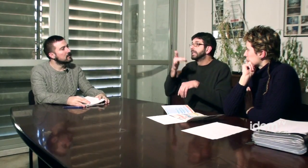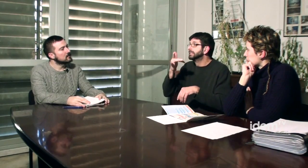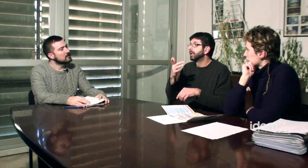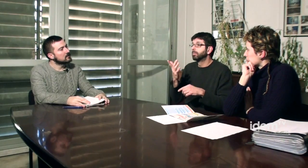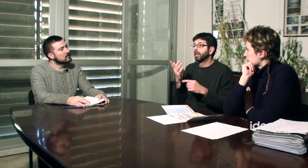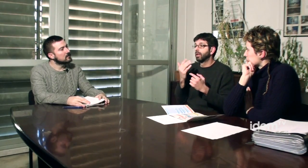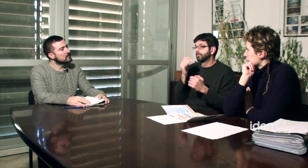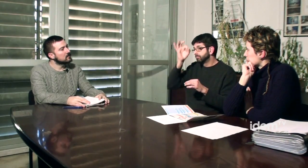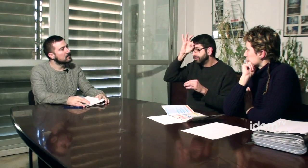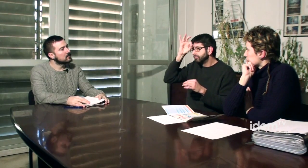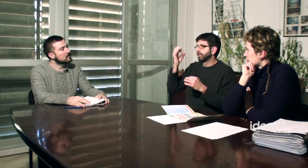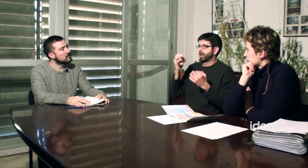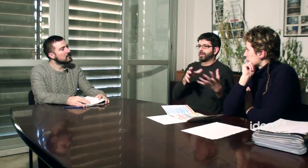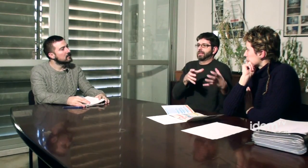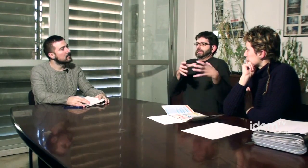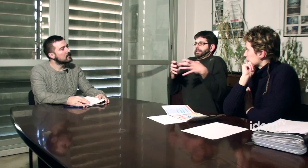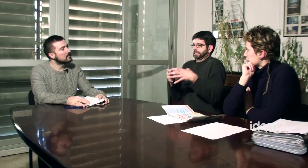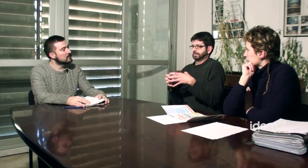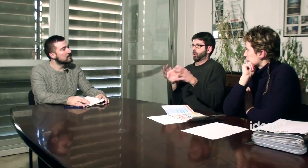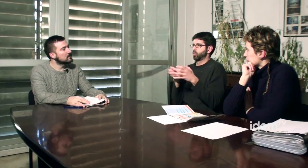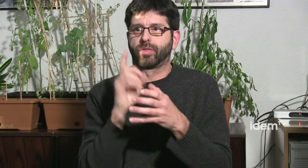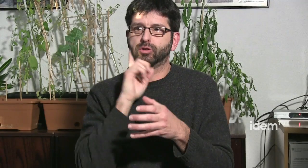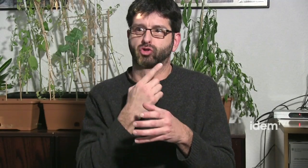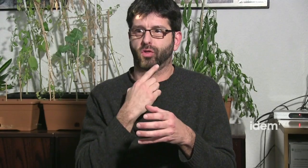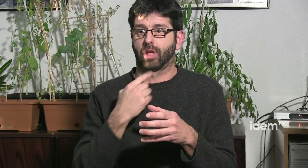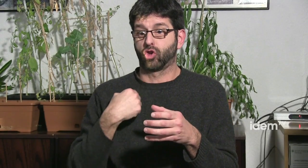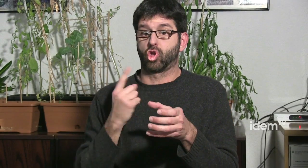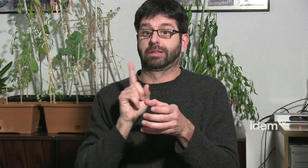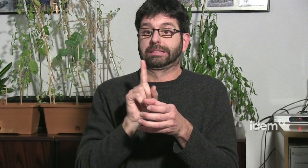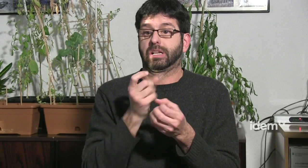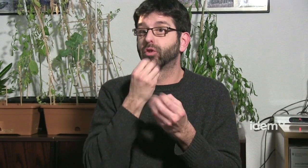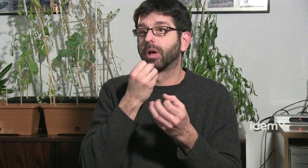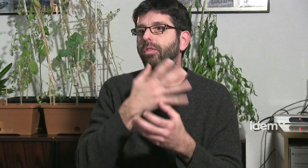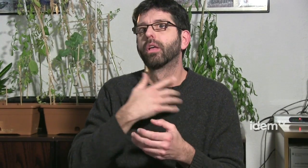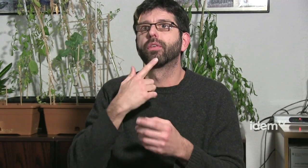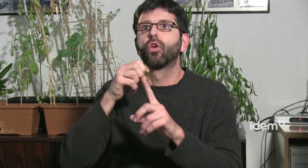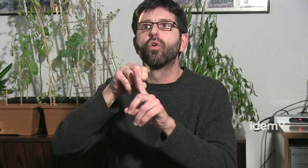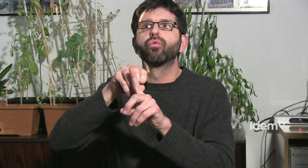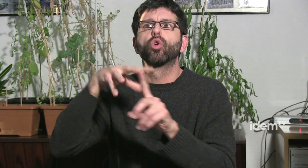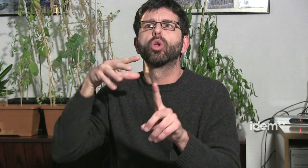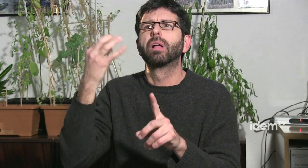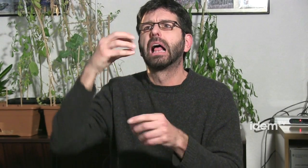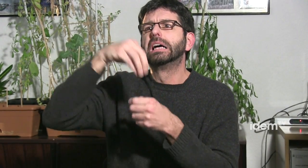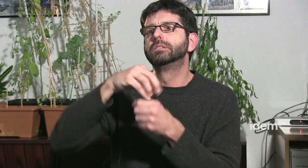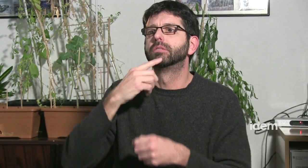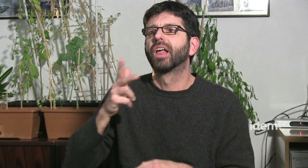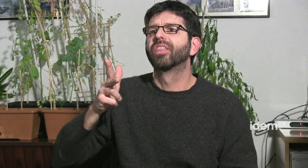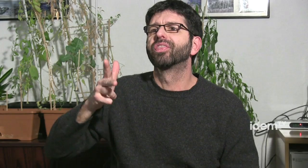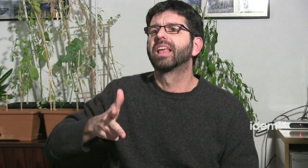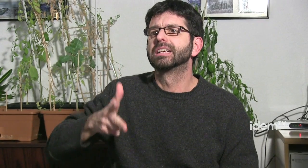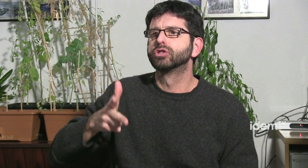estan, que no funcionen o que no... Sembla com que no tenen idees. Allò, el que fem nosaltres en els fòrums és,